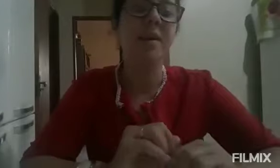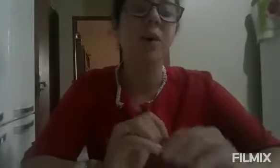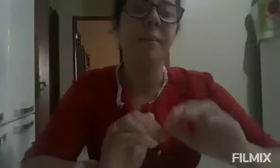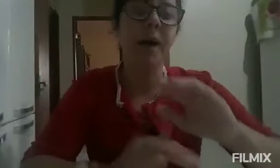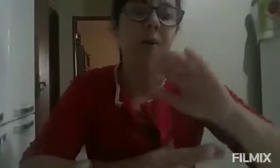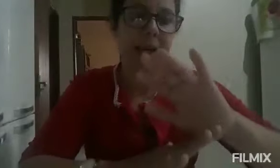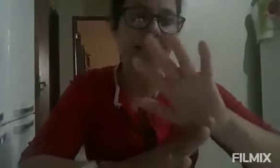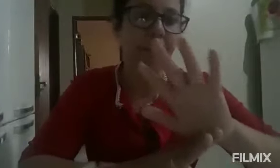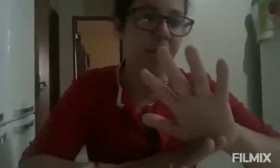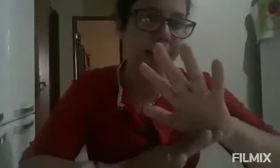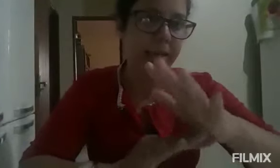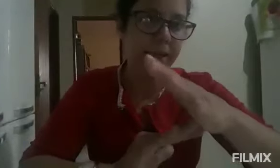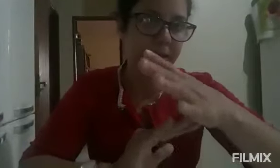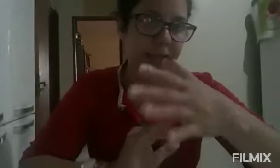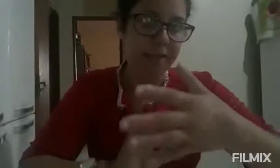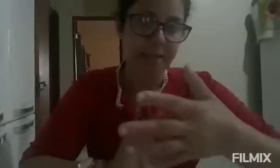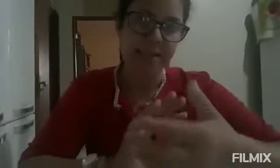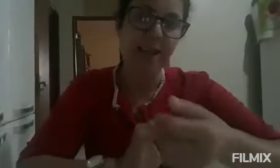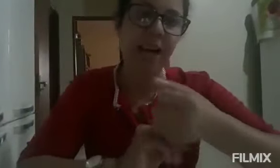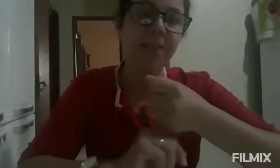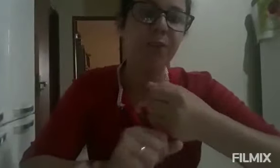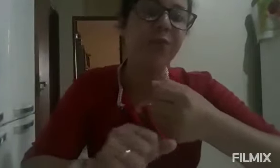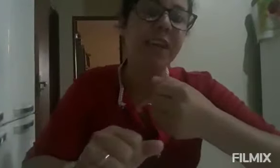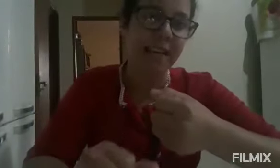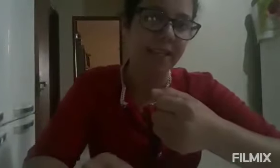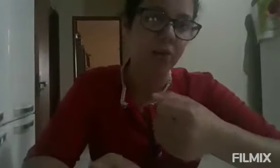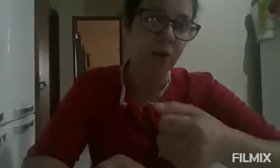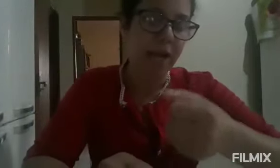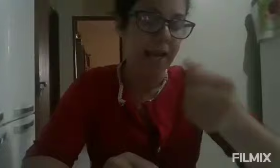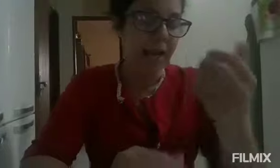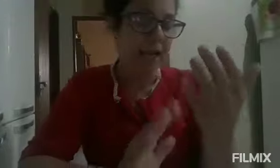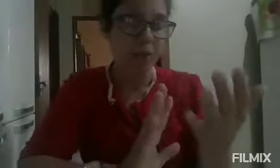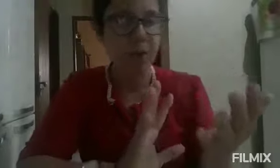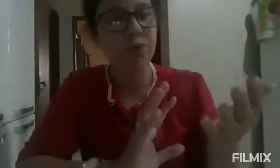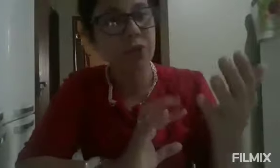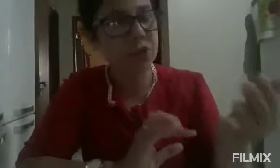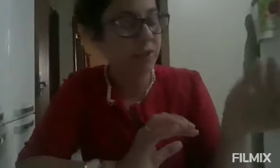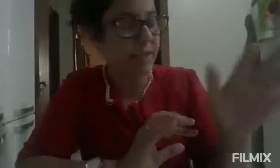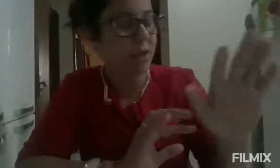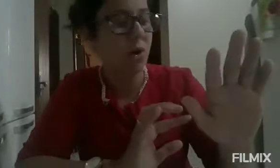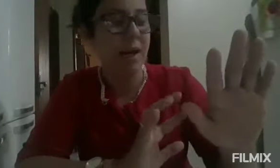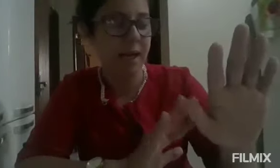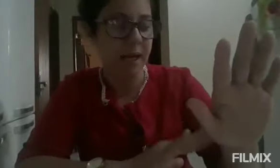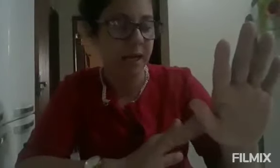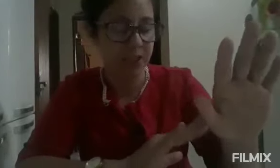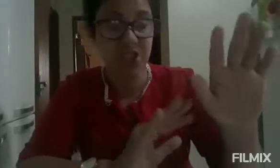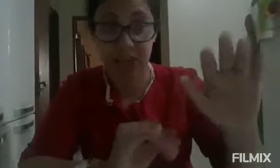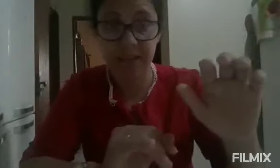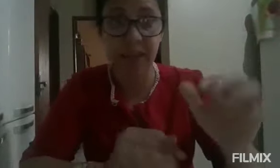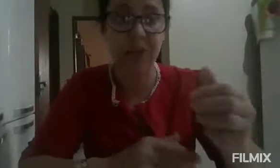a mão, essa mão aqui, estava atrofiada. Eu tenho um vídeo dele com a inchada, né,